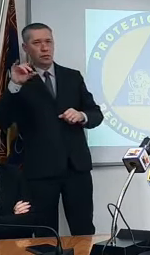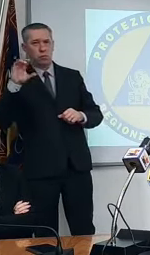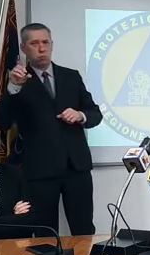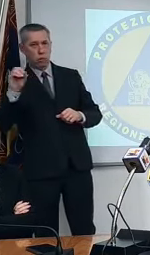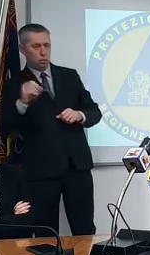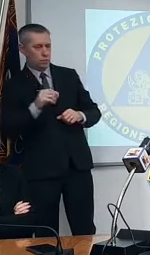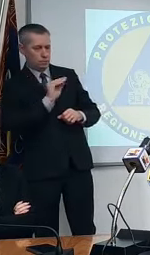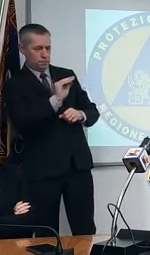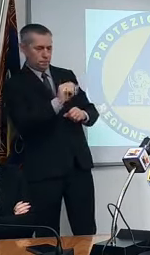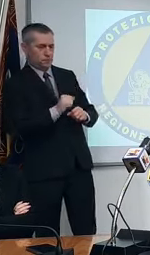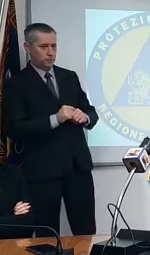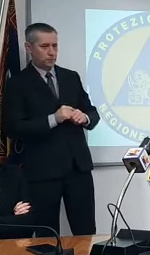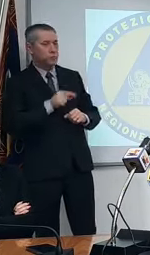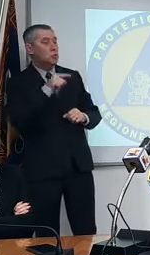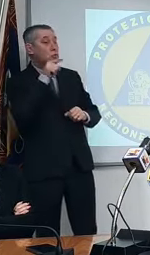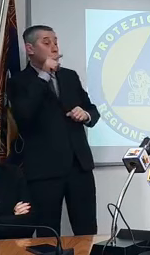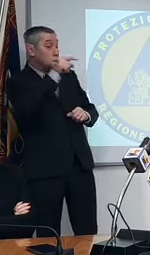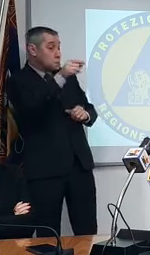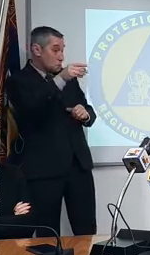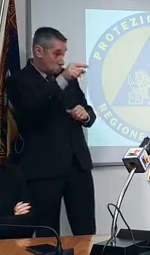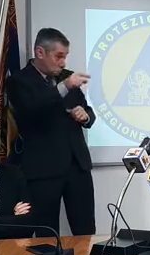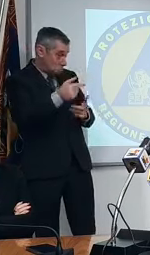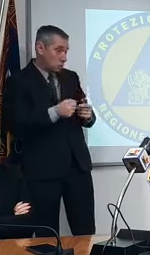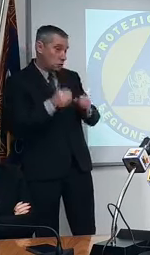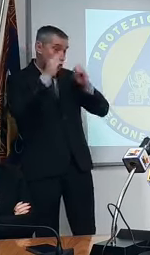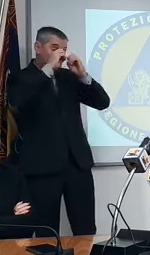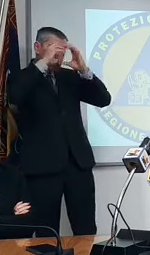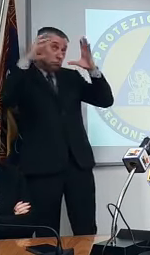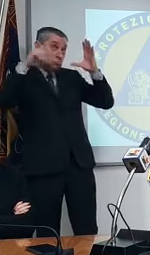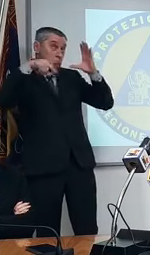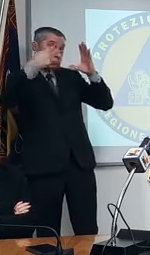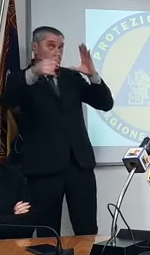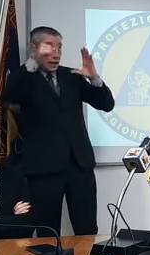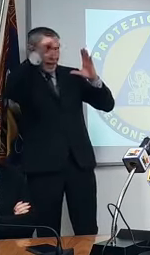lei come si immagina l'estate